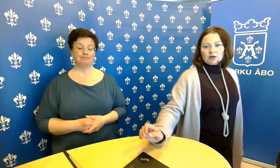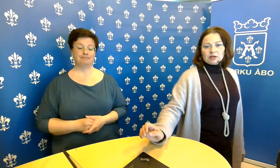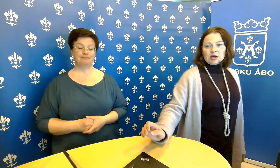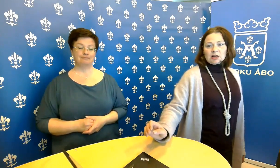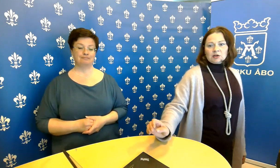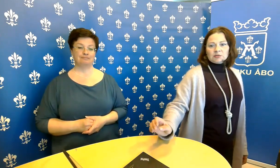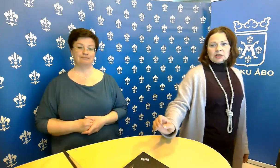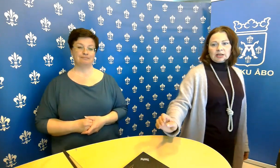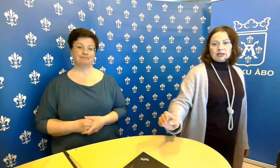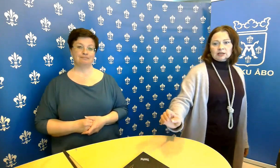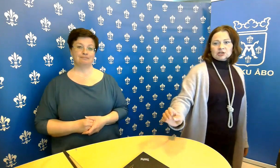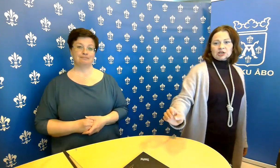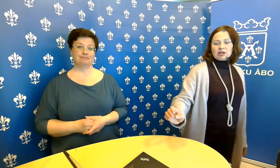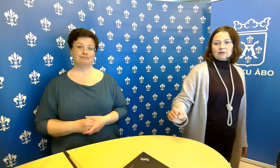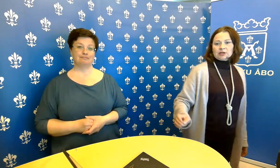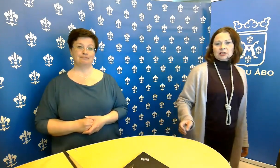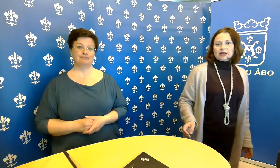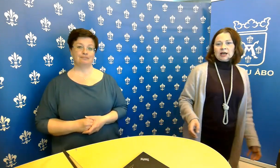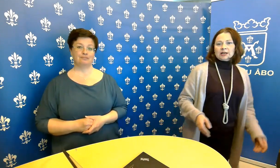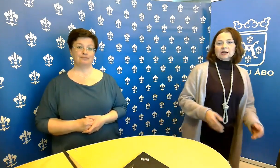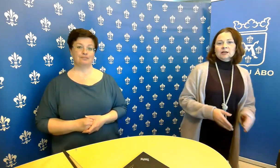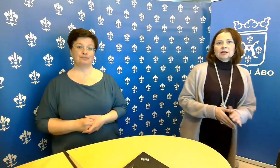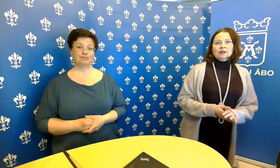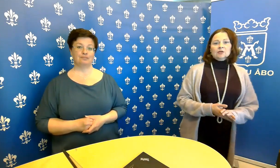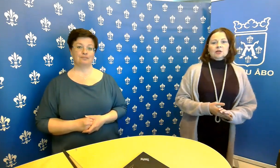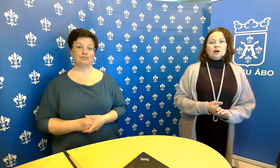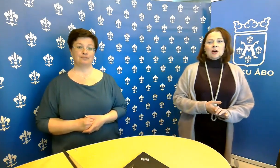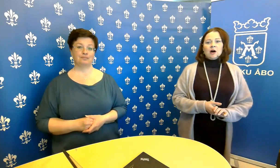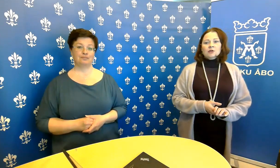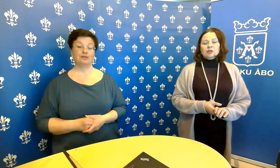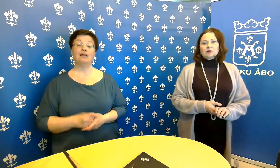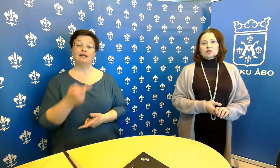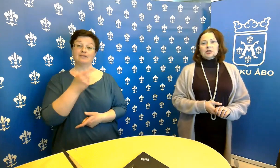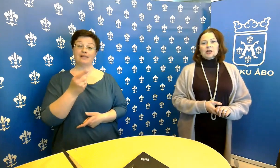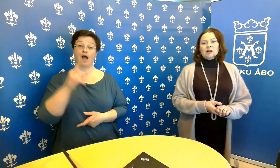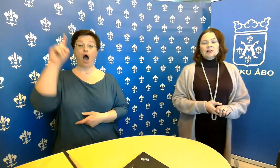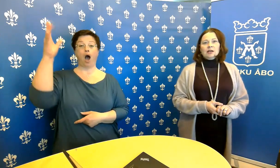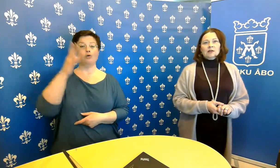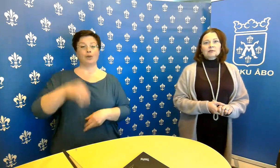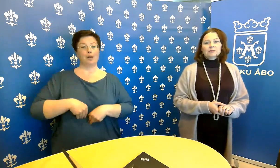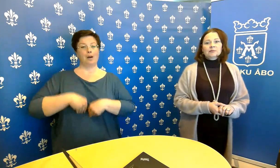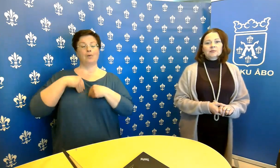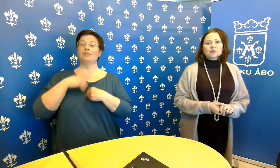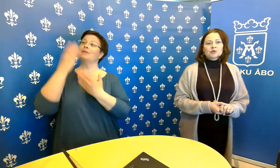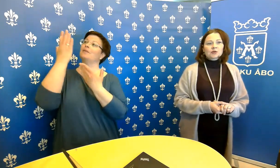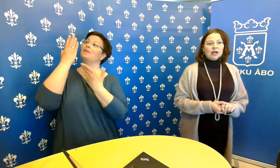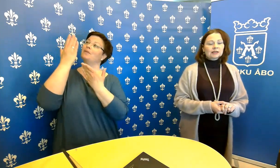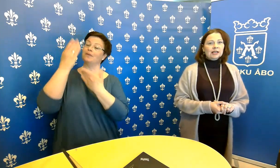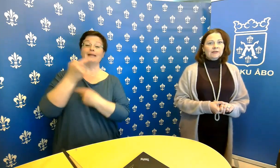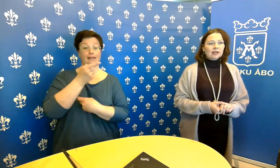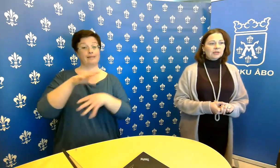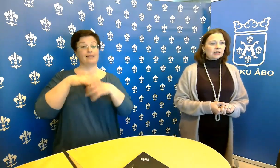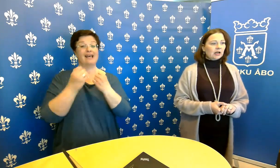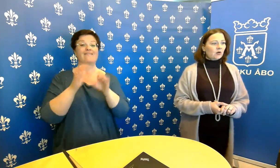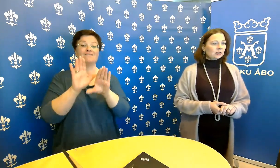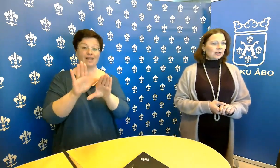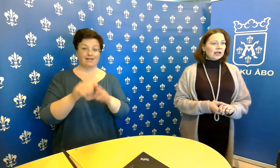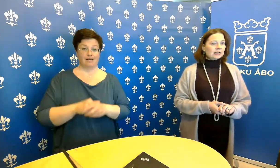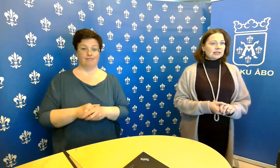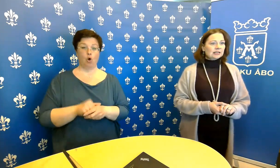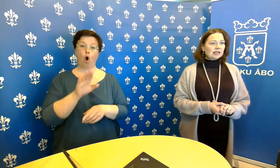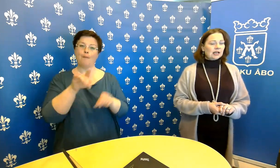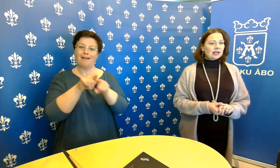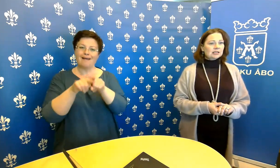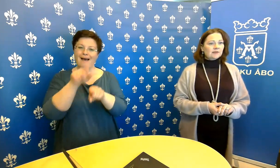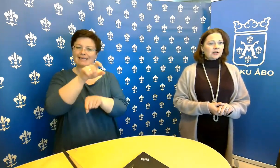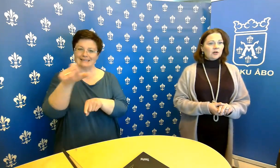Suulenno. Tämä on Hand on Day Shelf. Otin ja nää. Nauttakaa auringosta ja pysykää terveenä. Pitäkää huolta